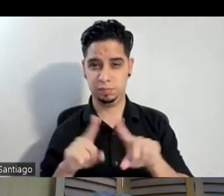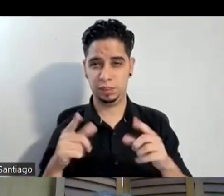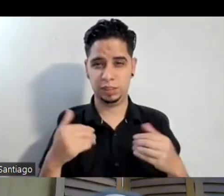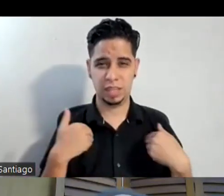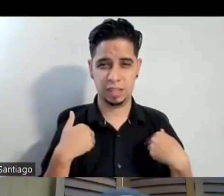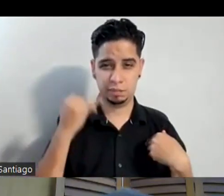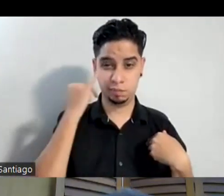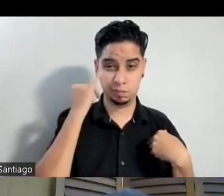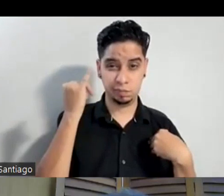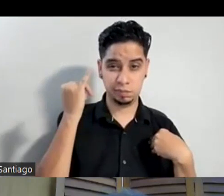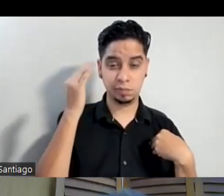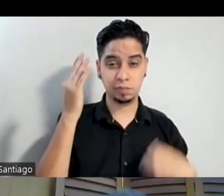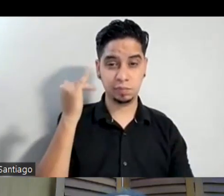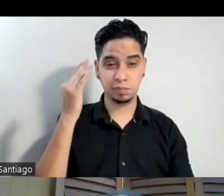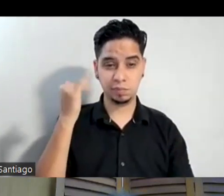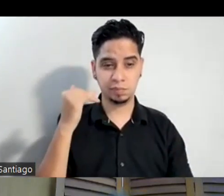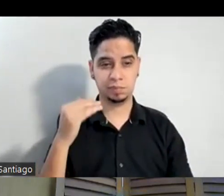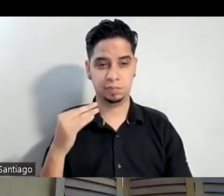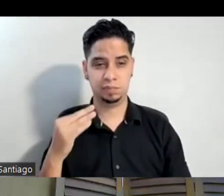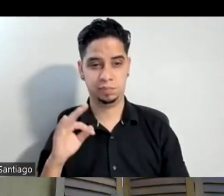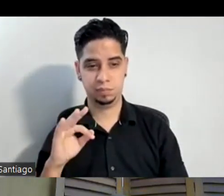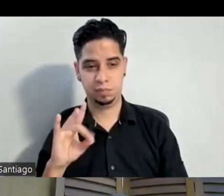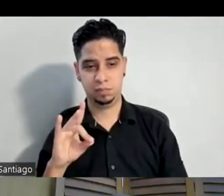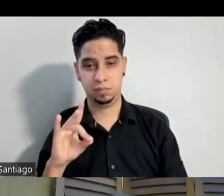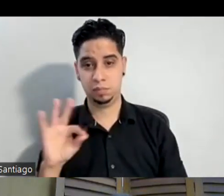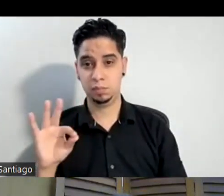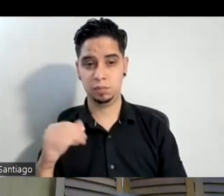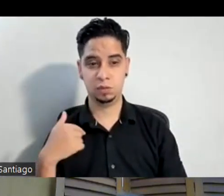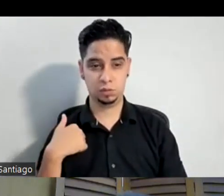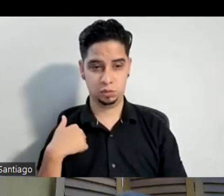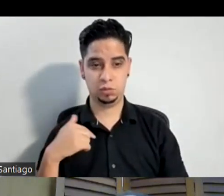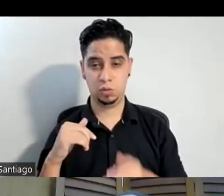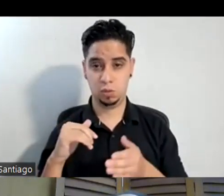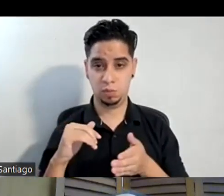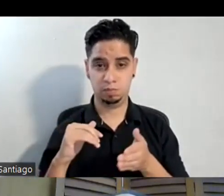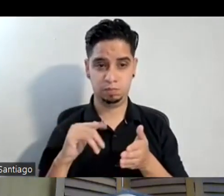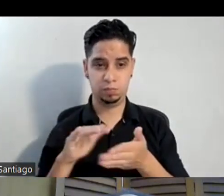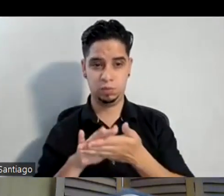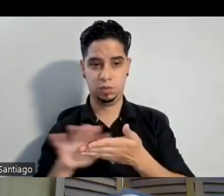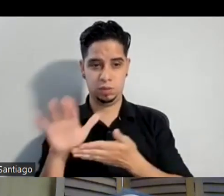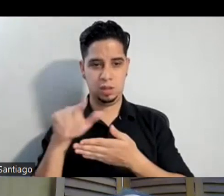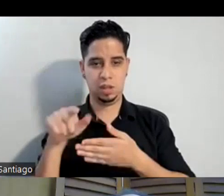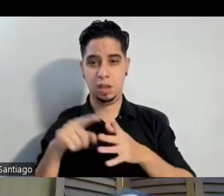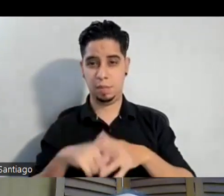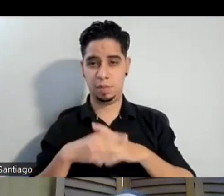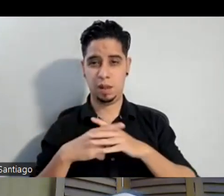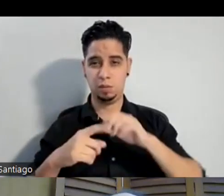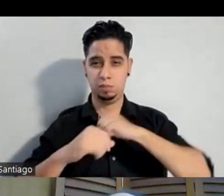porque en el 89 yo siendo este universitario hicieron una campaña y empezaron a celebrar el Día del